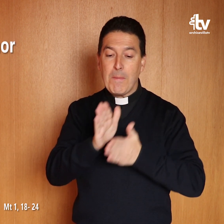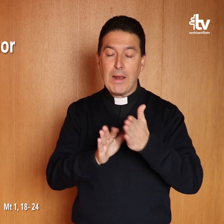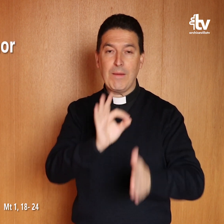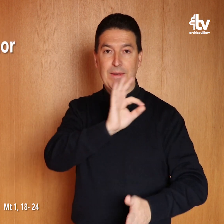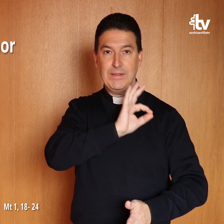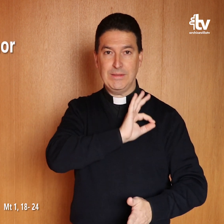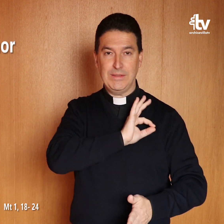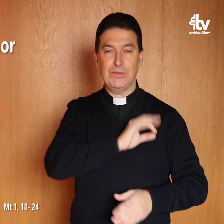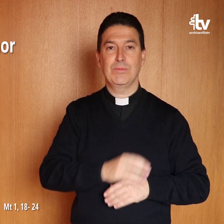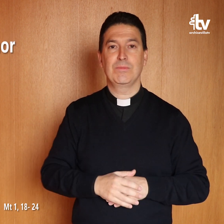Palabra del Señor